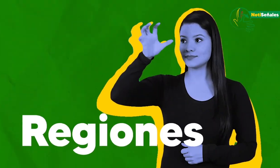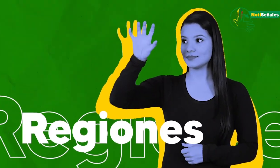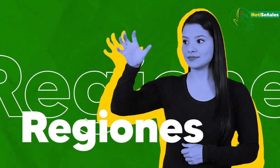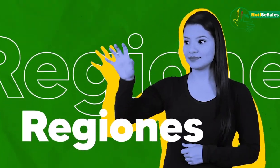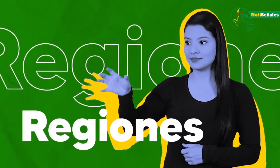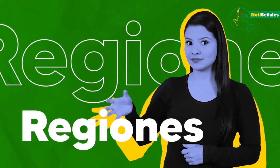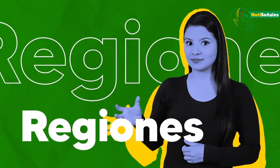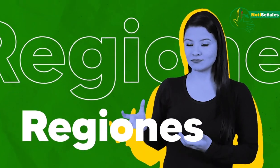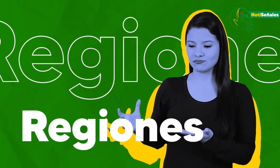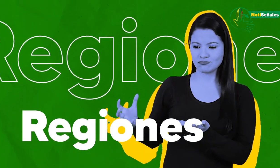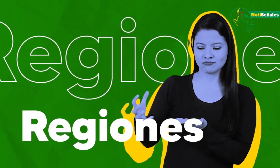Regiones